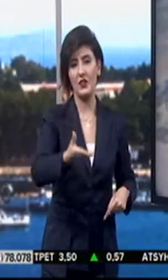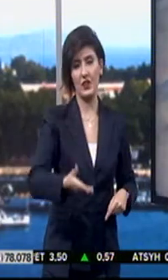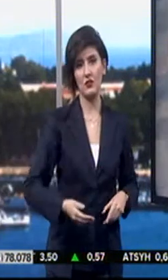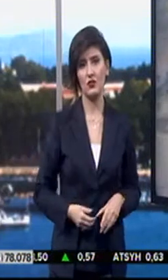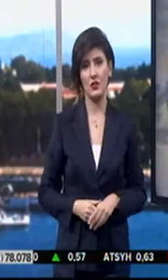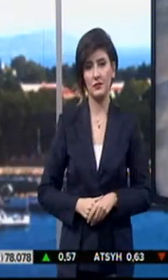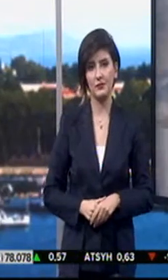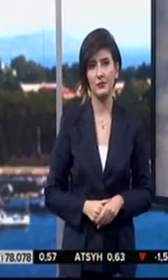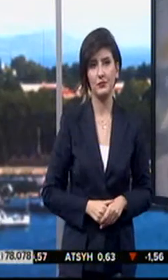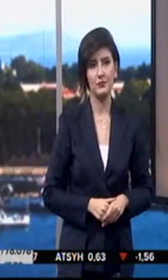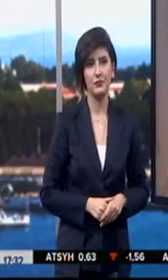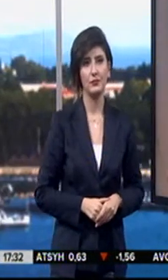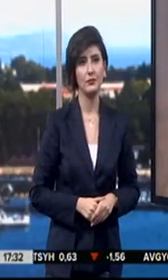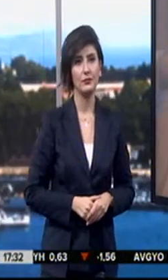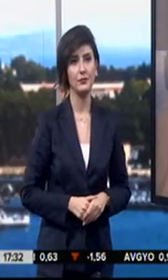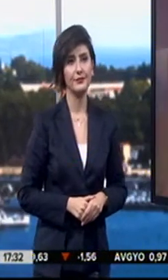briefing verecek.